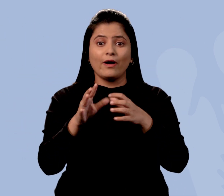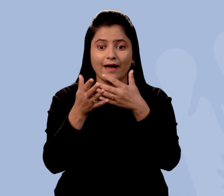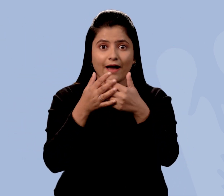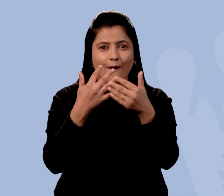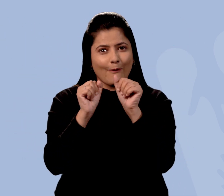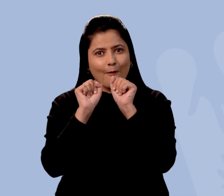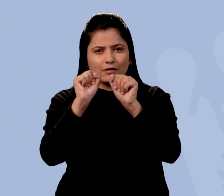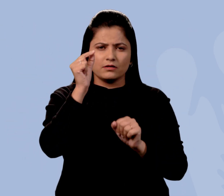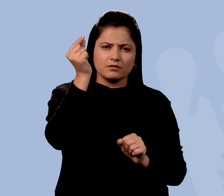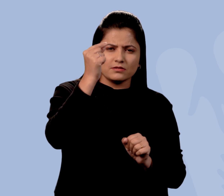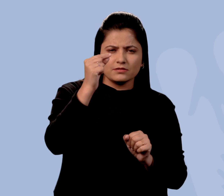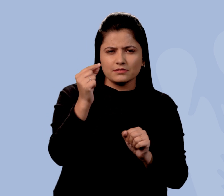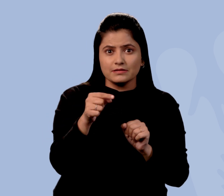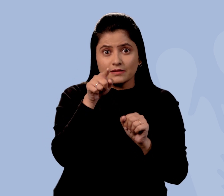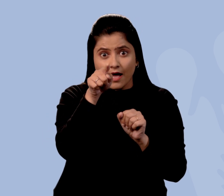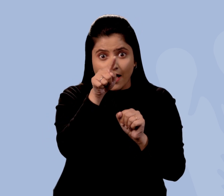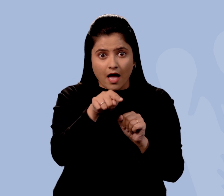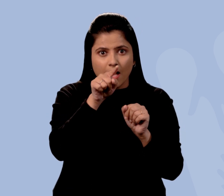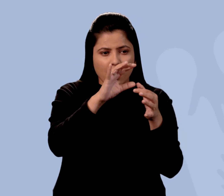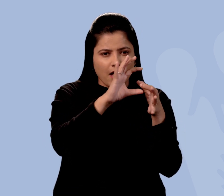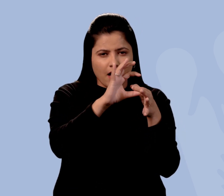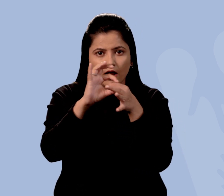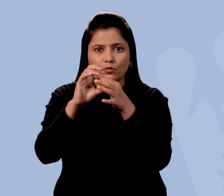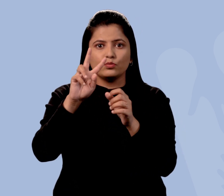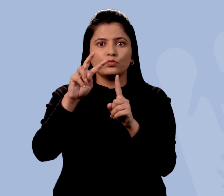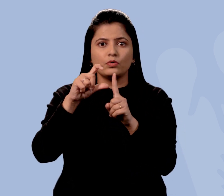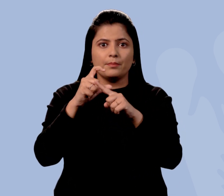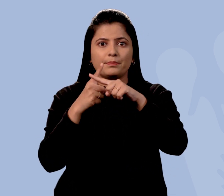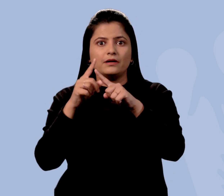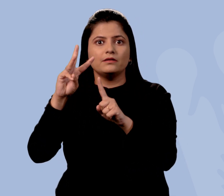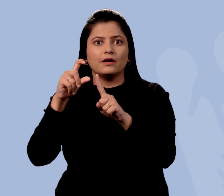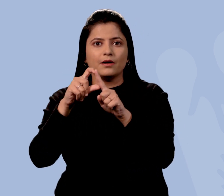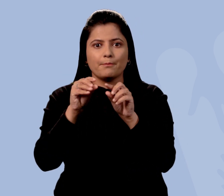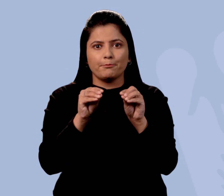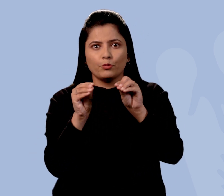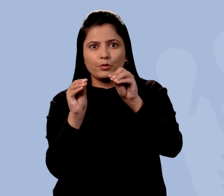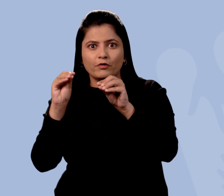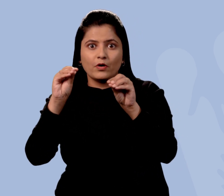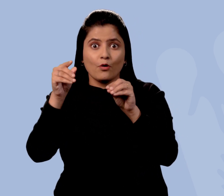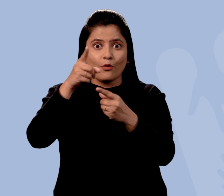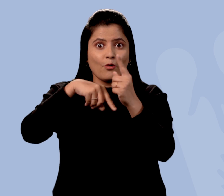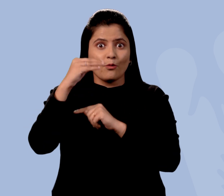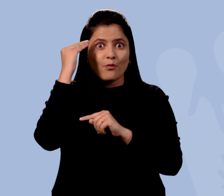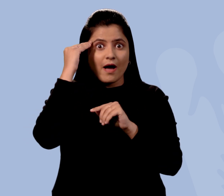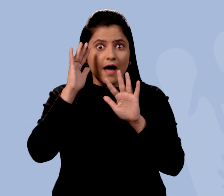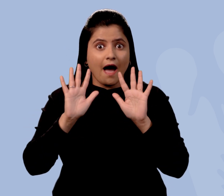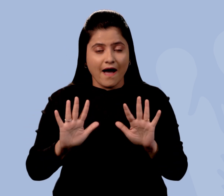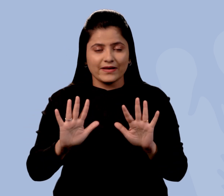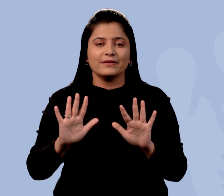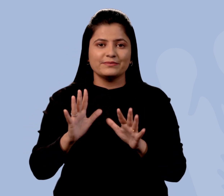इन्हें हाद से स्केच करना होता है और फिर 2D और 3D आनिमेशन में बनाना होता है अगर आप ऐसा कर सकते हैं तो आप पोस्ट